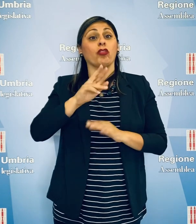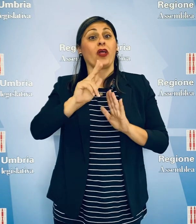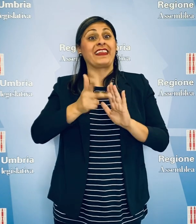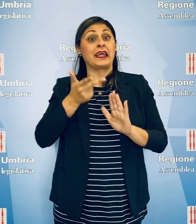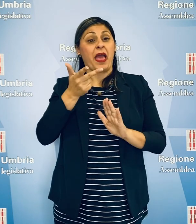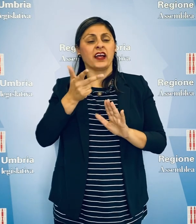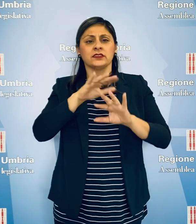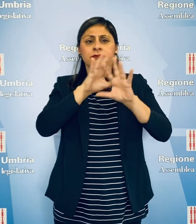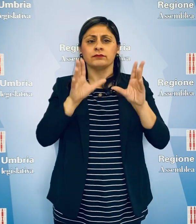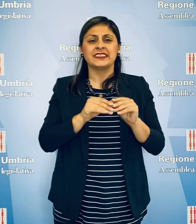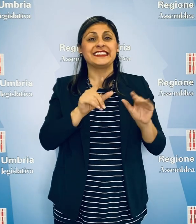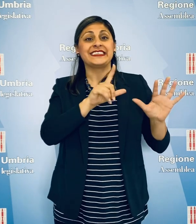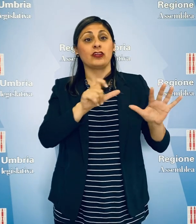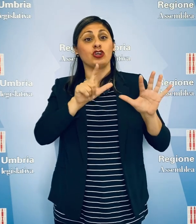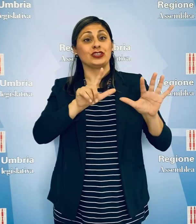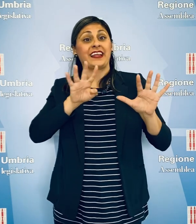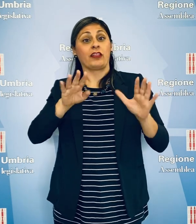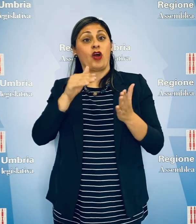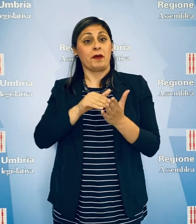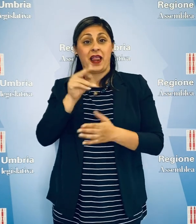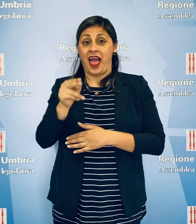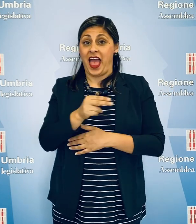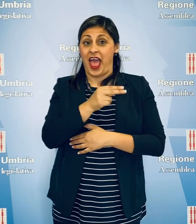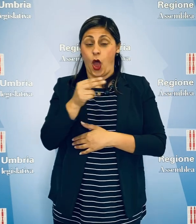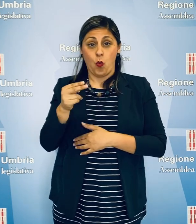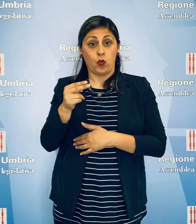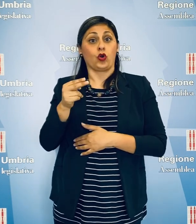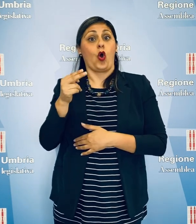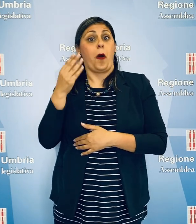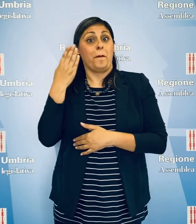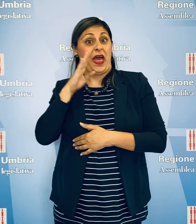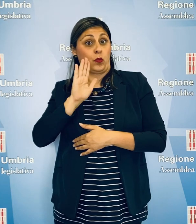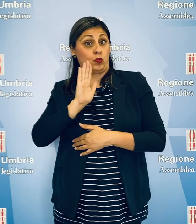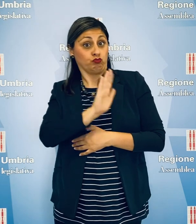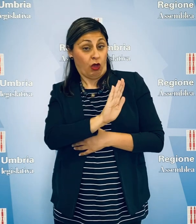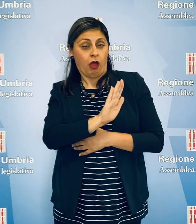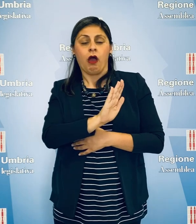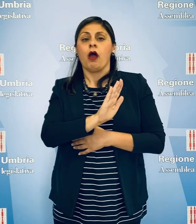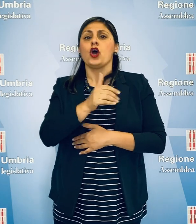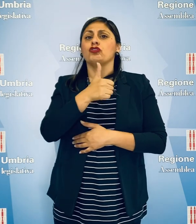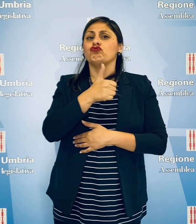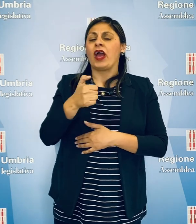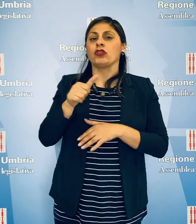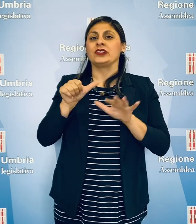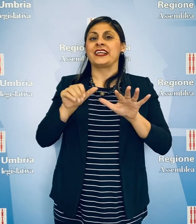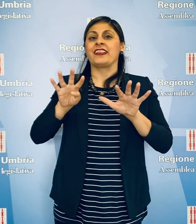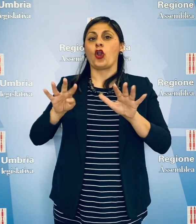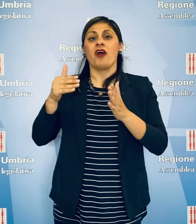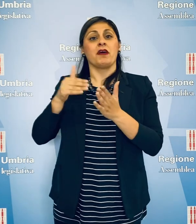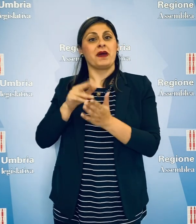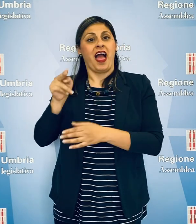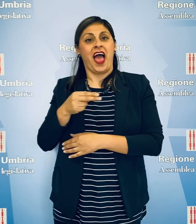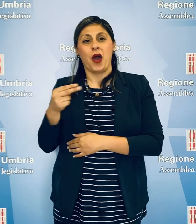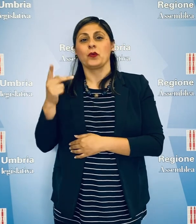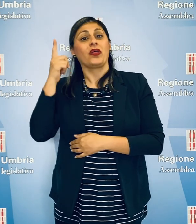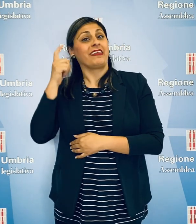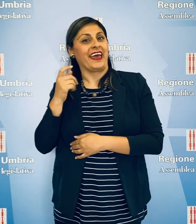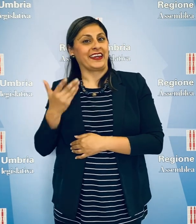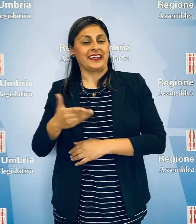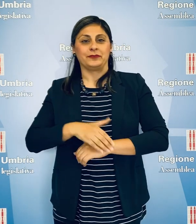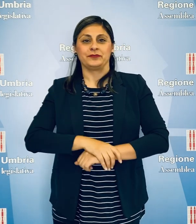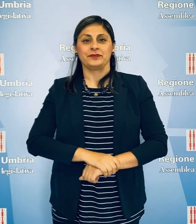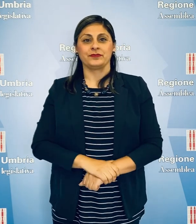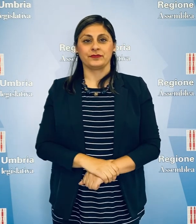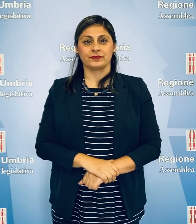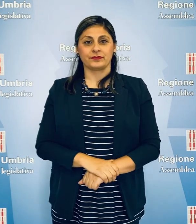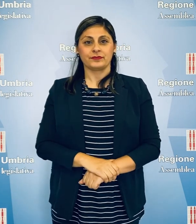trimestre 2020 è stato di 779 mila euro per l'azienda ospedaliera di Perugia e di 169